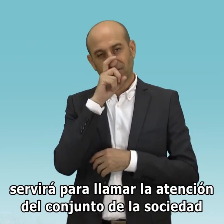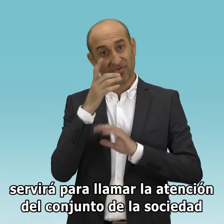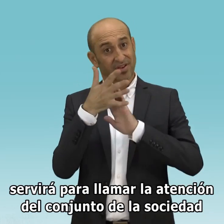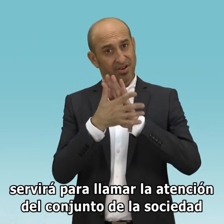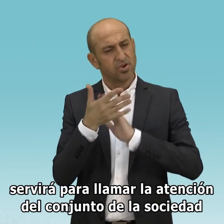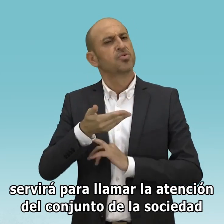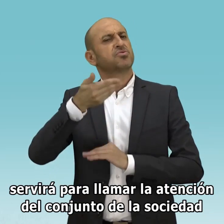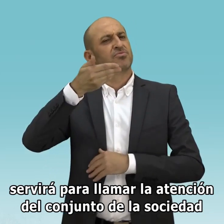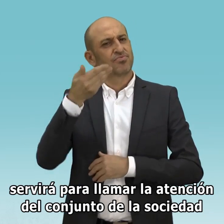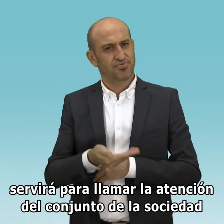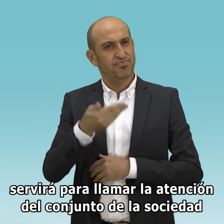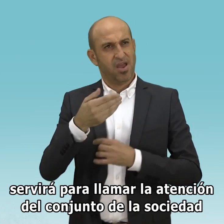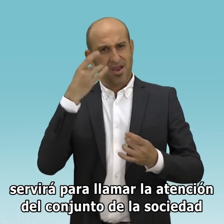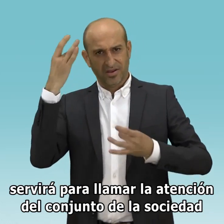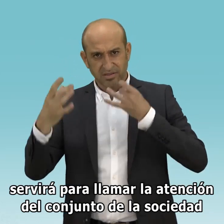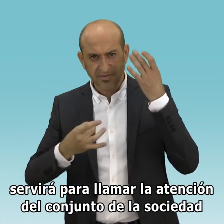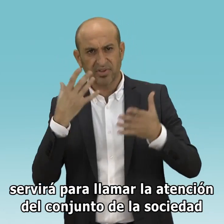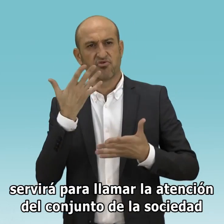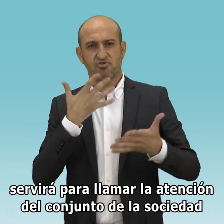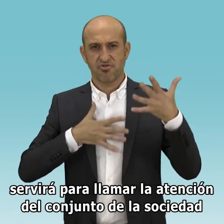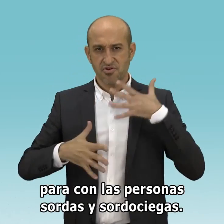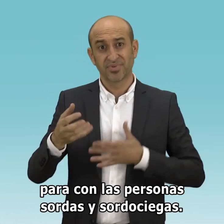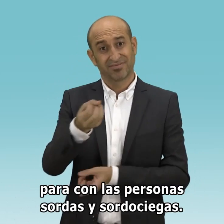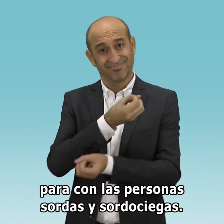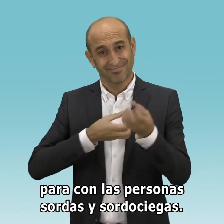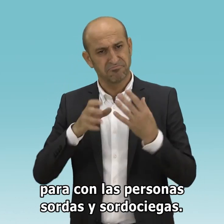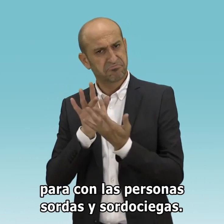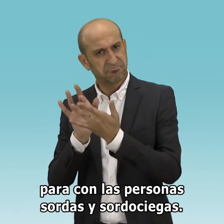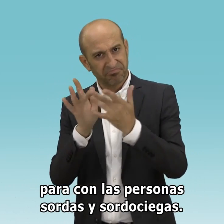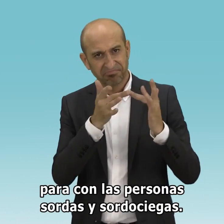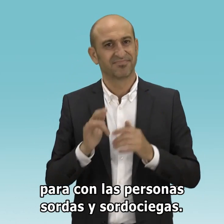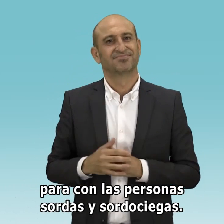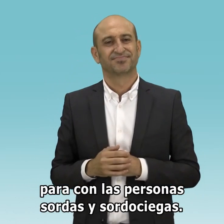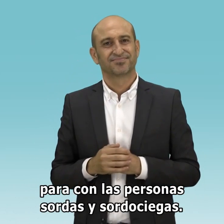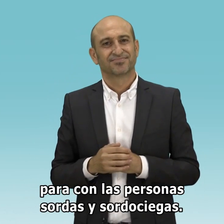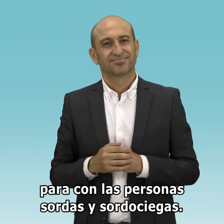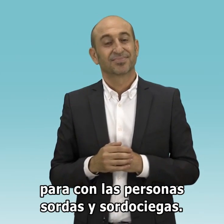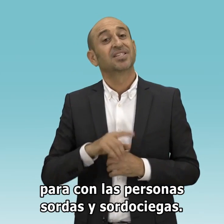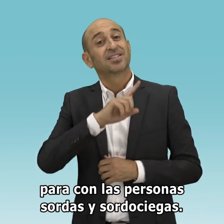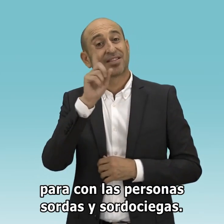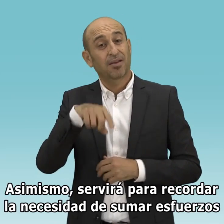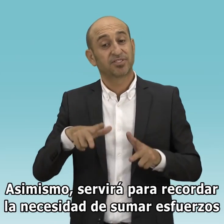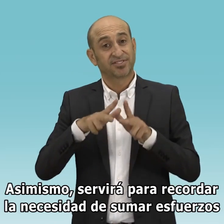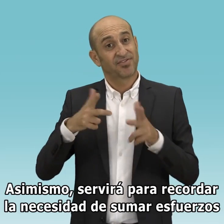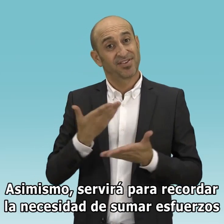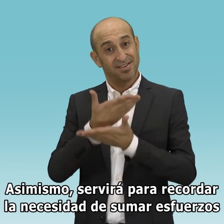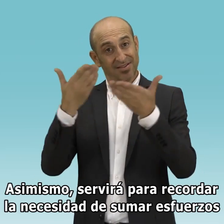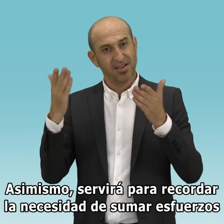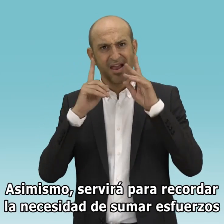servirá para llamar la atención del conjunto de la sociedad para con las personas sordas y sordociegas. Asimismo, servirá